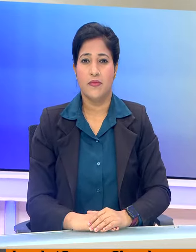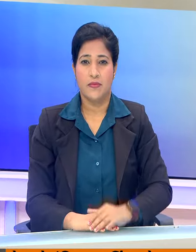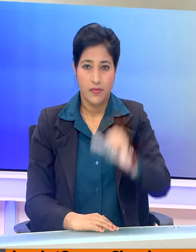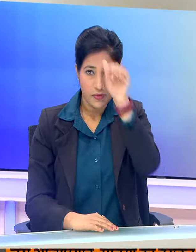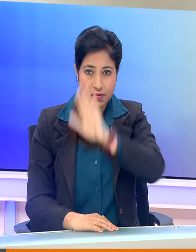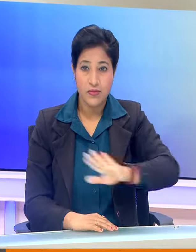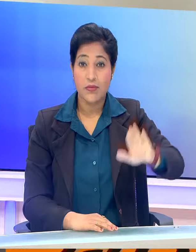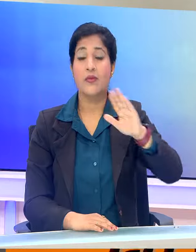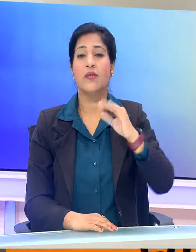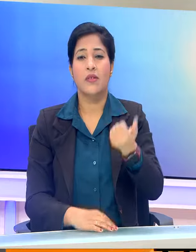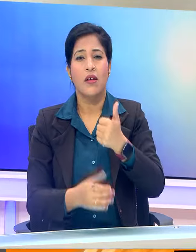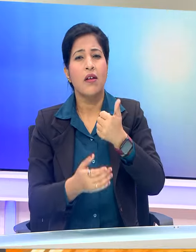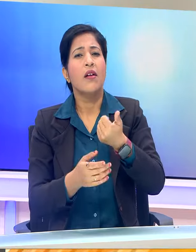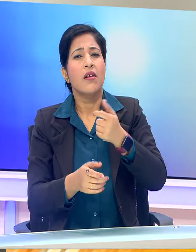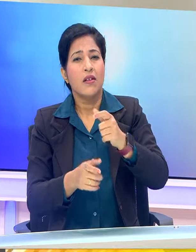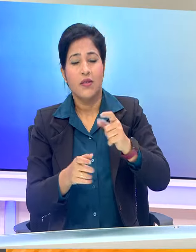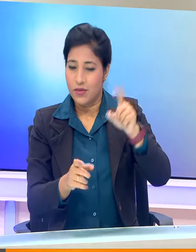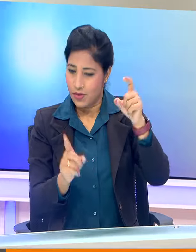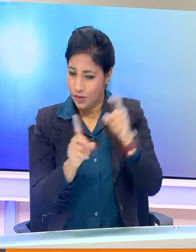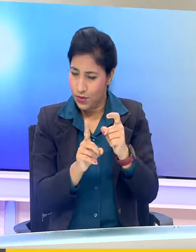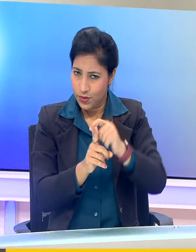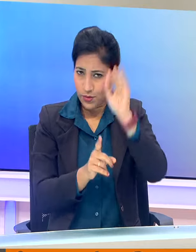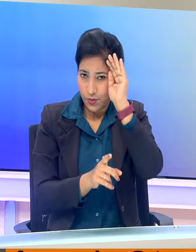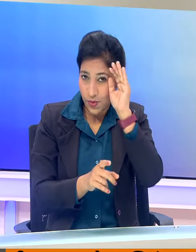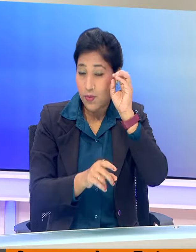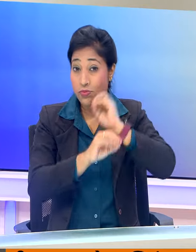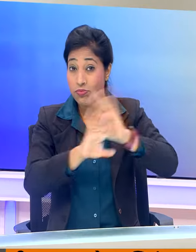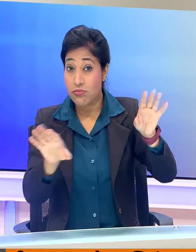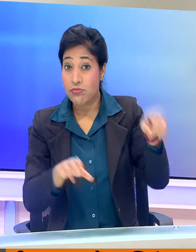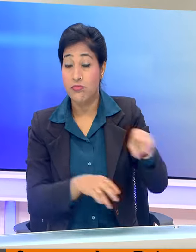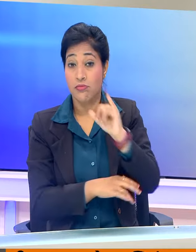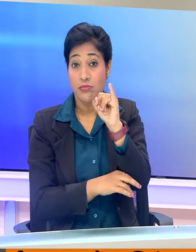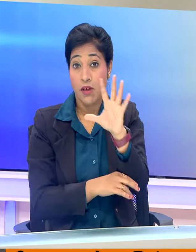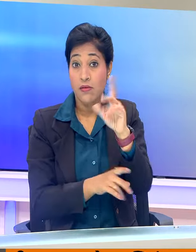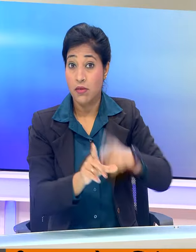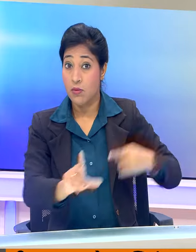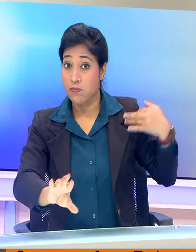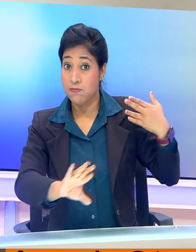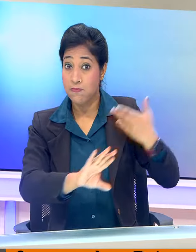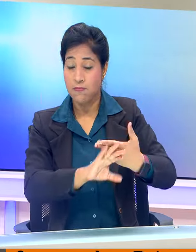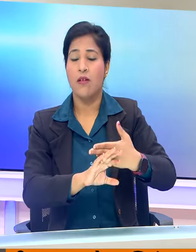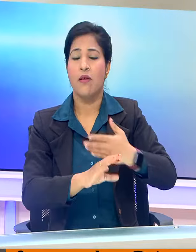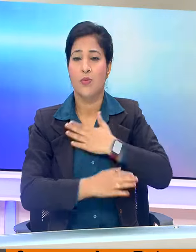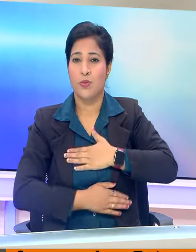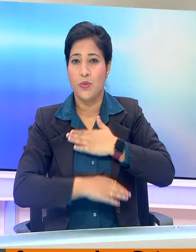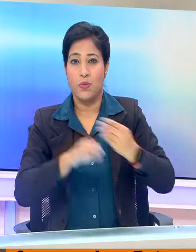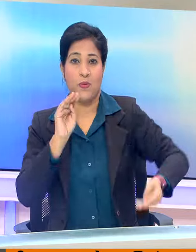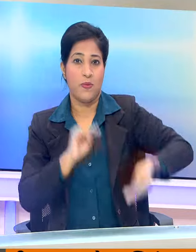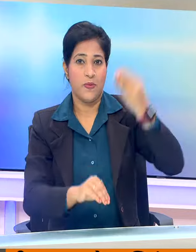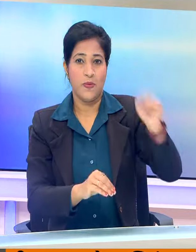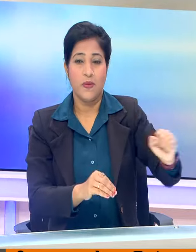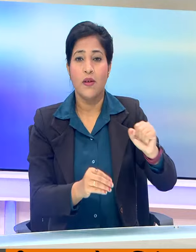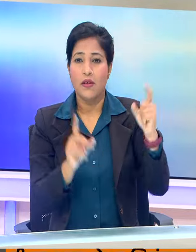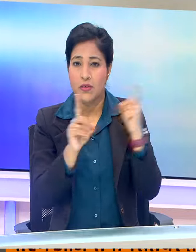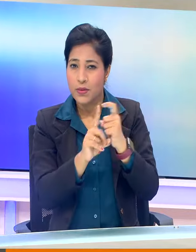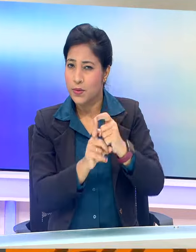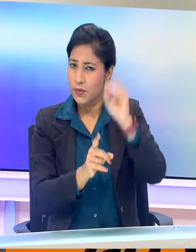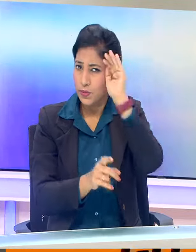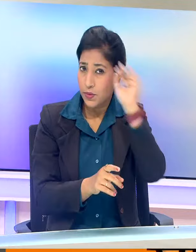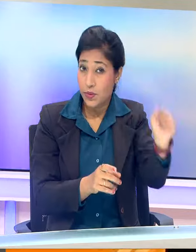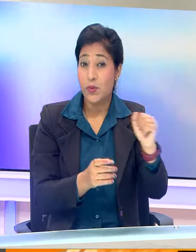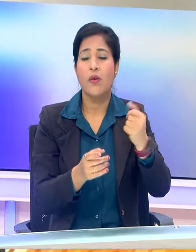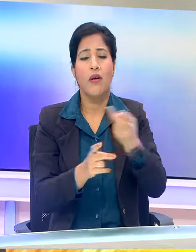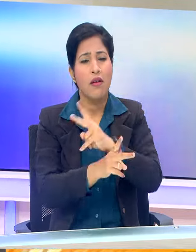भारत का लोक सिवा प्रसारक दूरदरशन आज अपनी 65 वी वर्ष गाठ मना रहा है और इस अवसर पर दूरदरशन